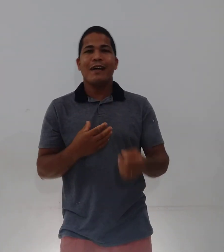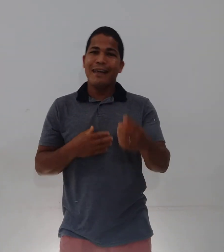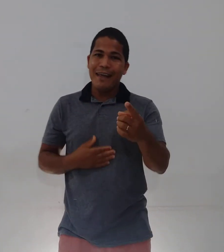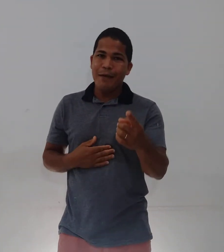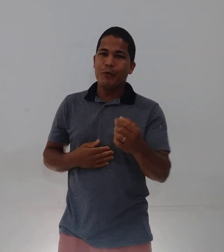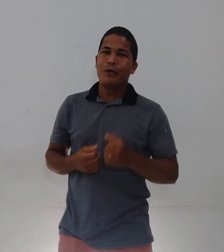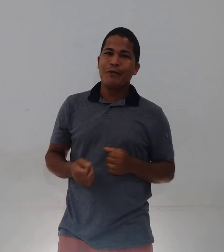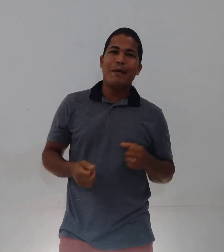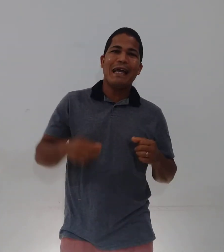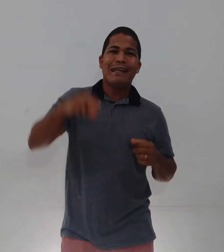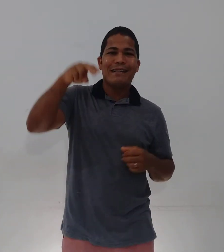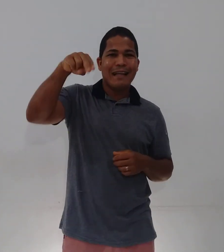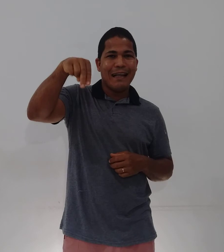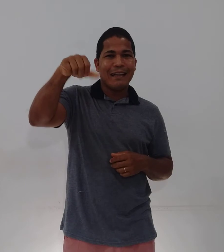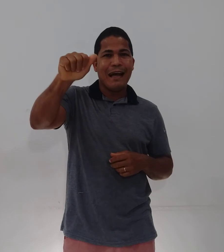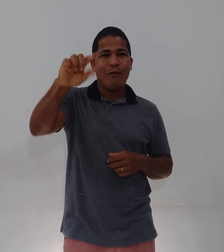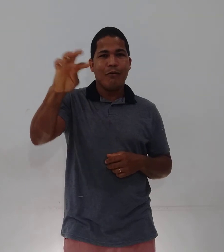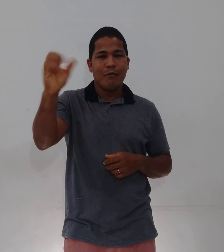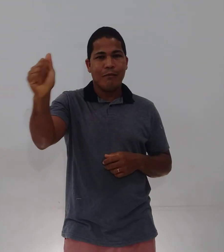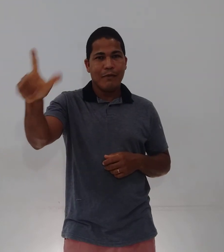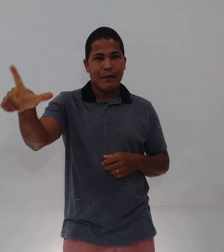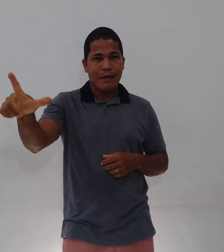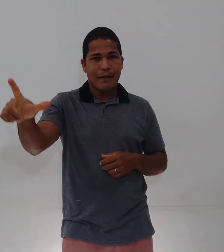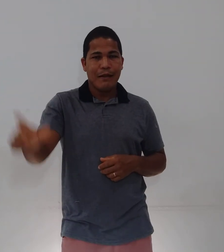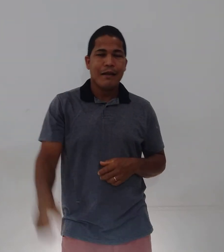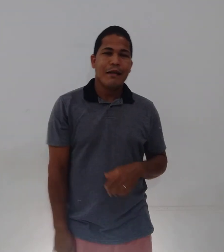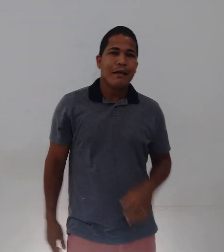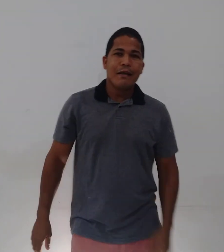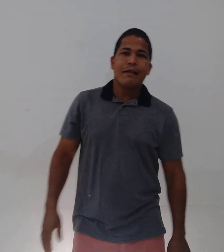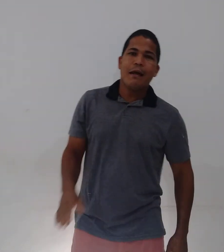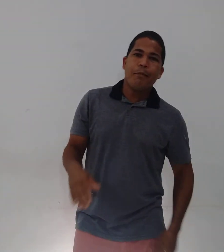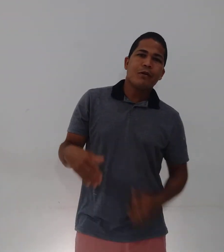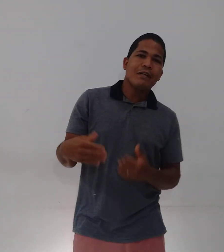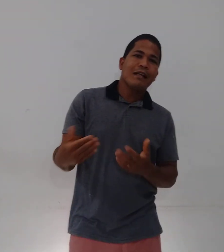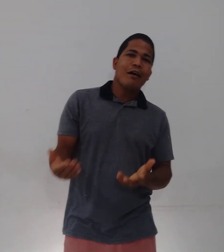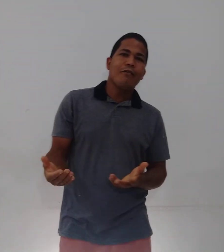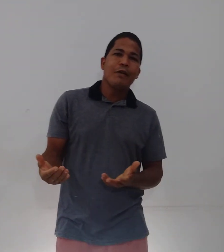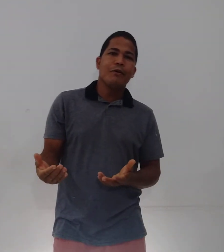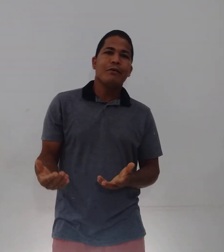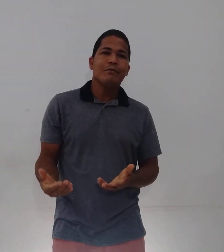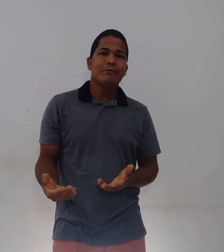aí. Muito bem. Natal. E após o Natal, vem o...